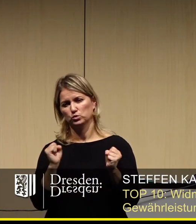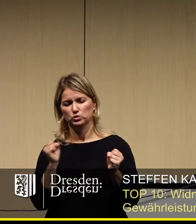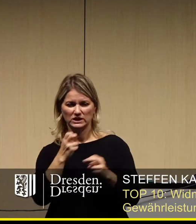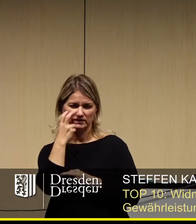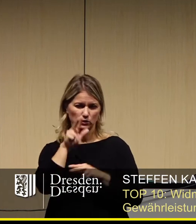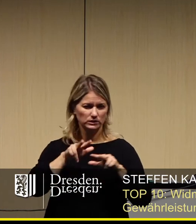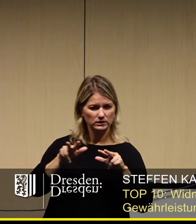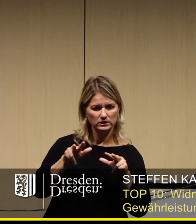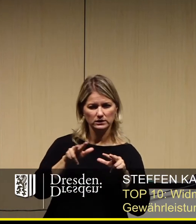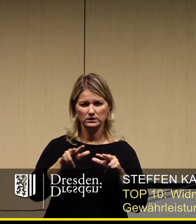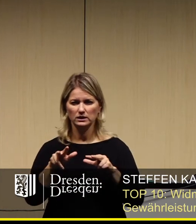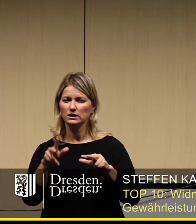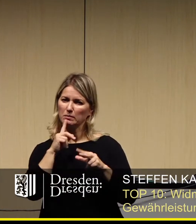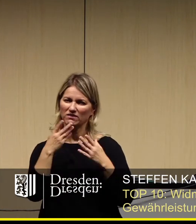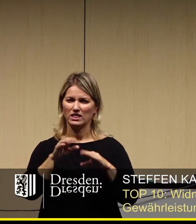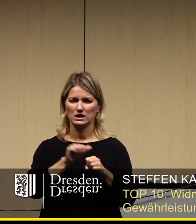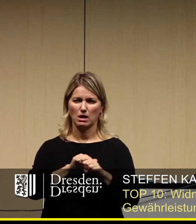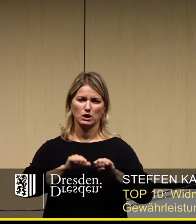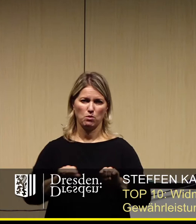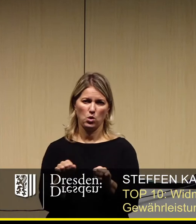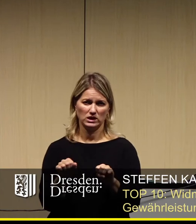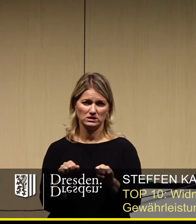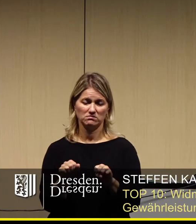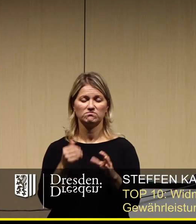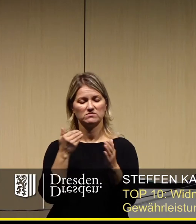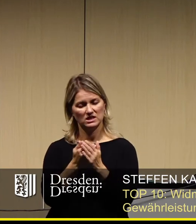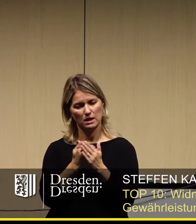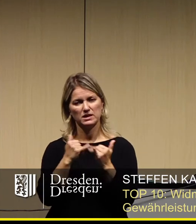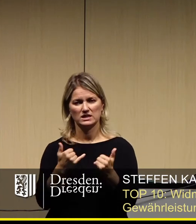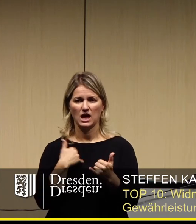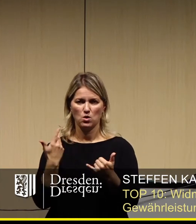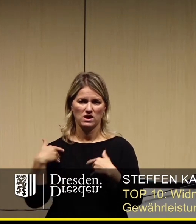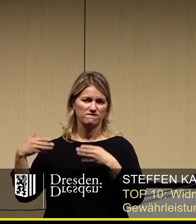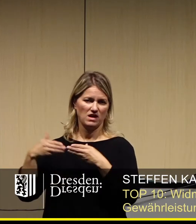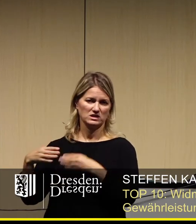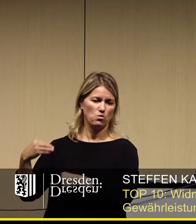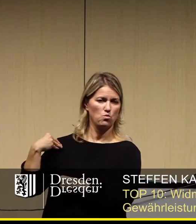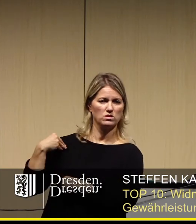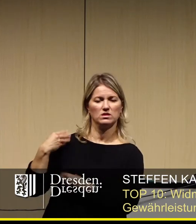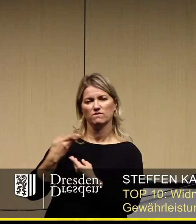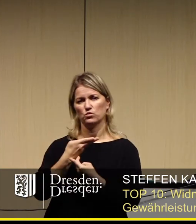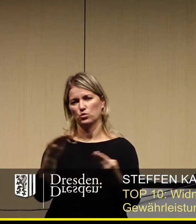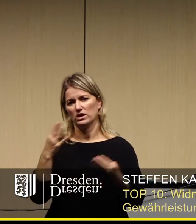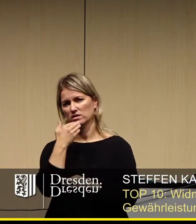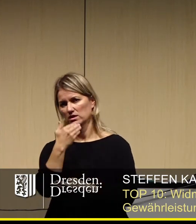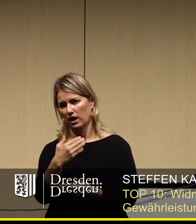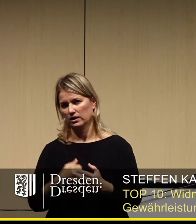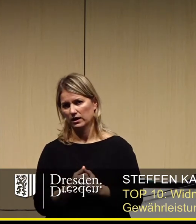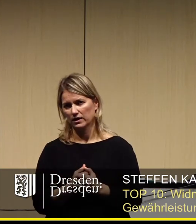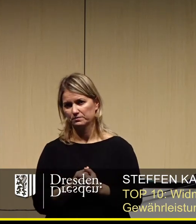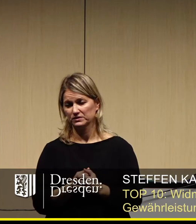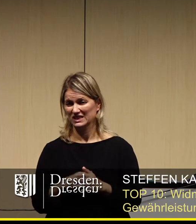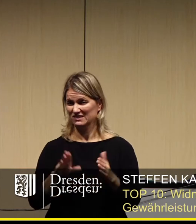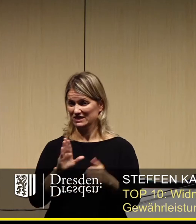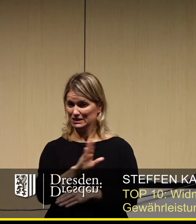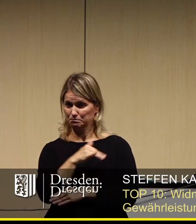Und möchte an dieser Stelle die Gelegenheit nutzen, der Verwaltung den Dank meiner Fraktion auszusprechen. Das, was wir bisher gesehen